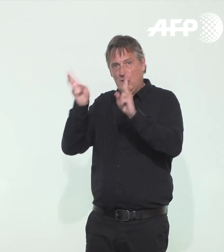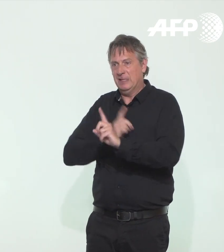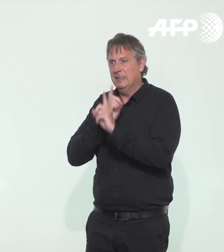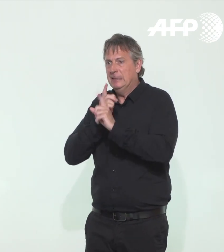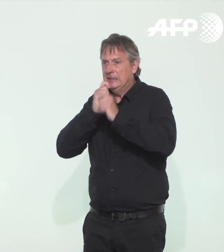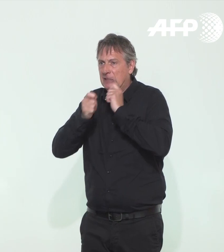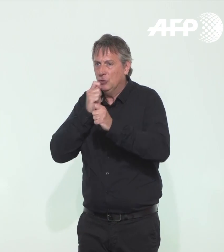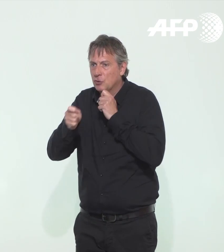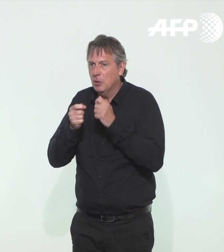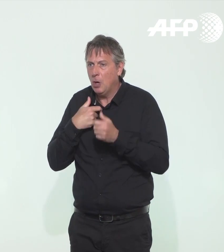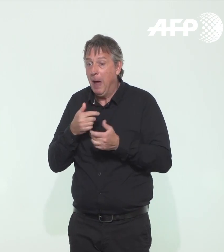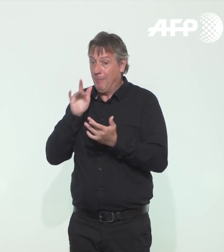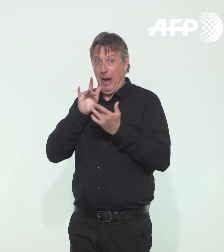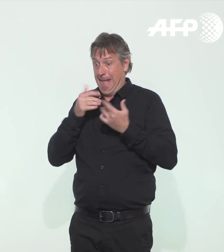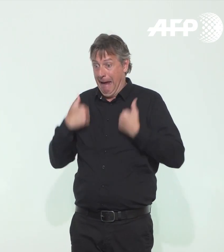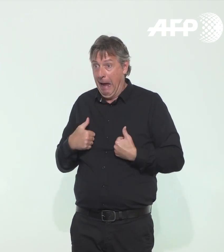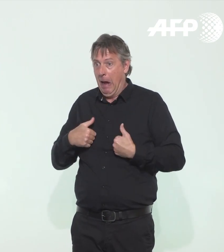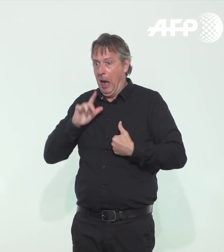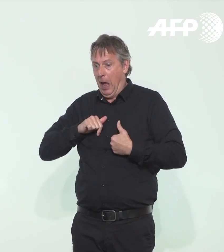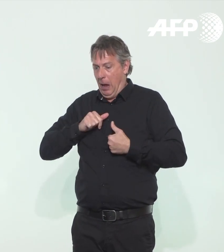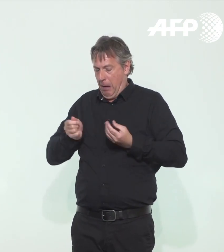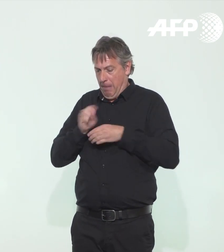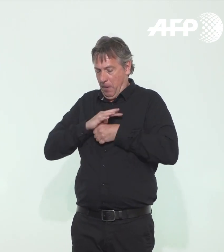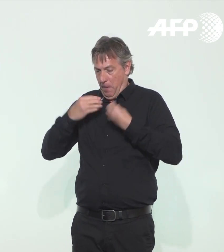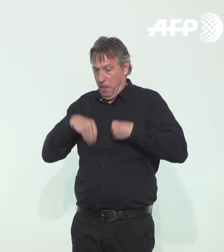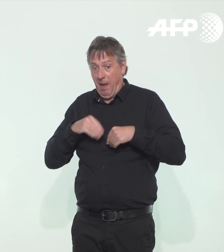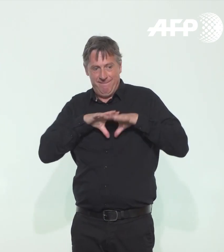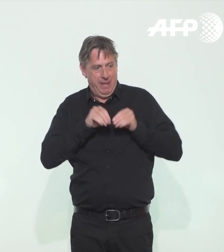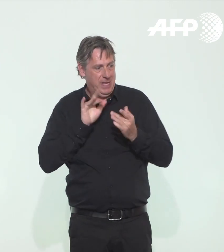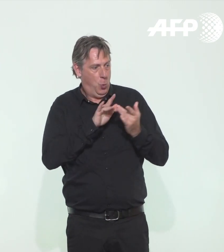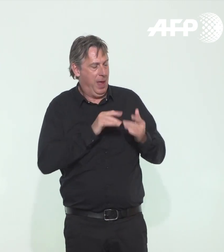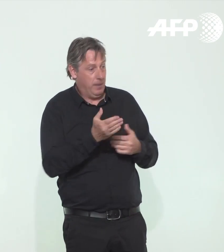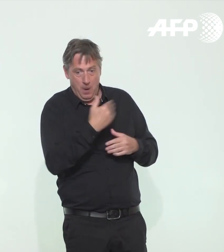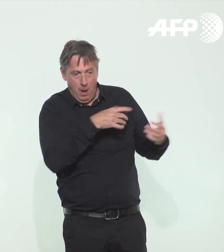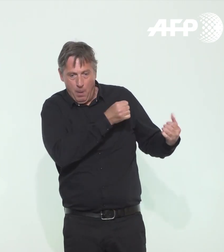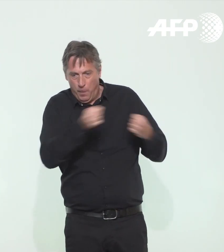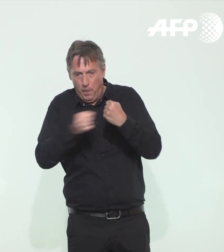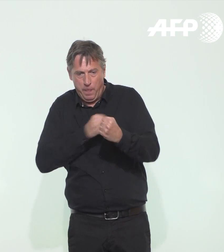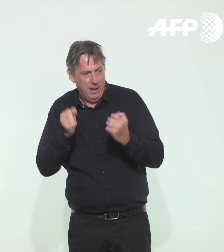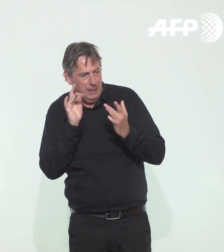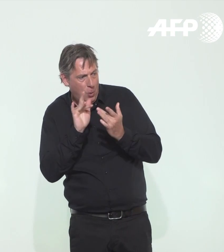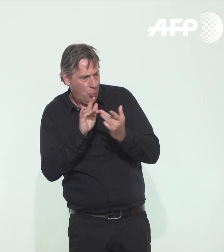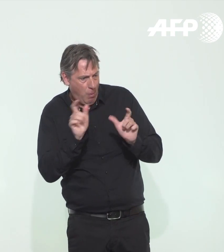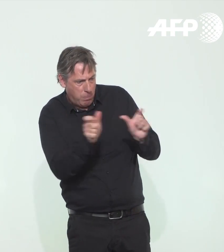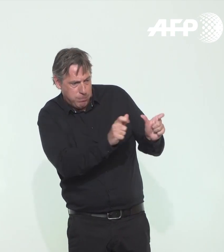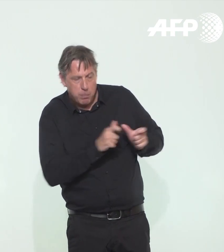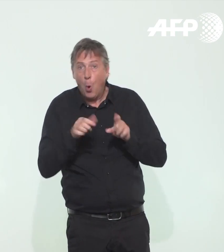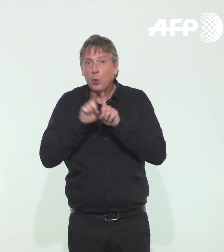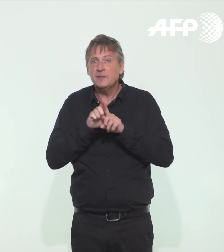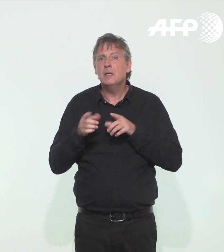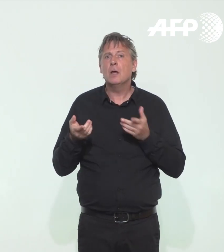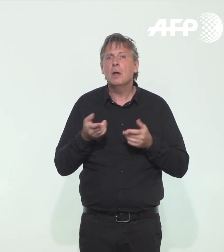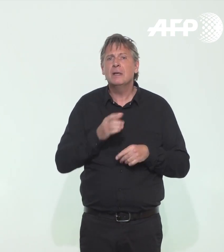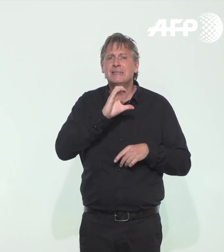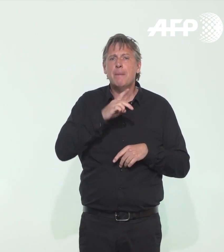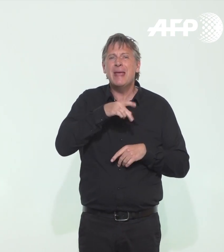tester évidemment leurs proches, pour tester leurs familles. Elles ont parfaitement aussi compris le rôle de l'assurance maladie qui va chercher les personnes